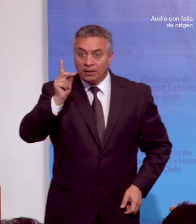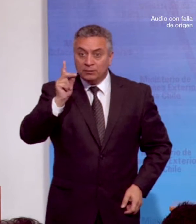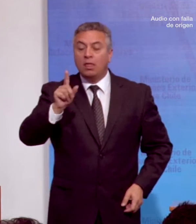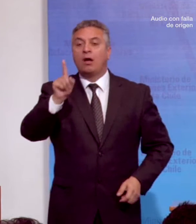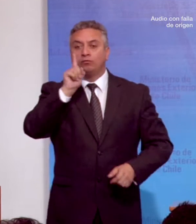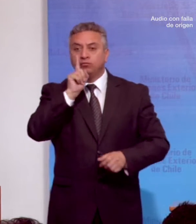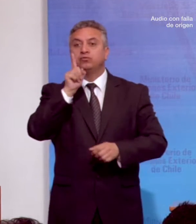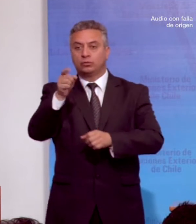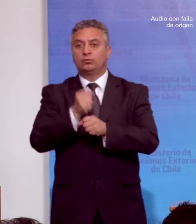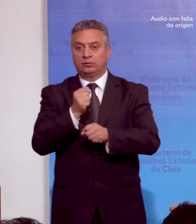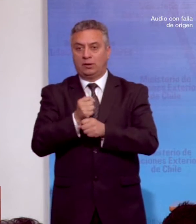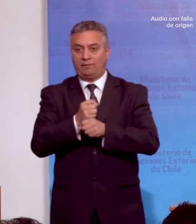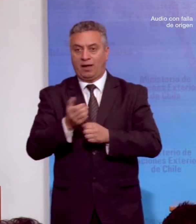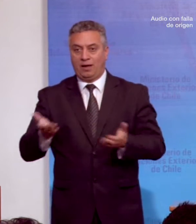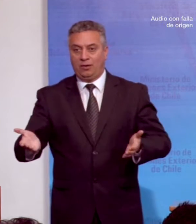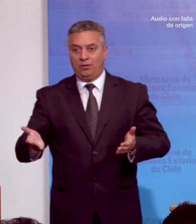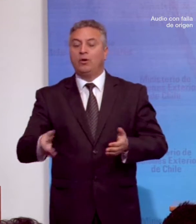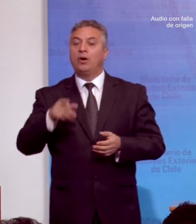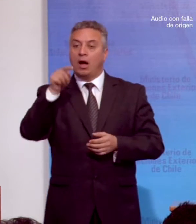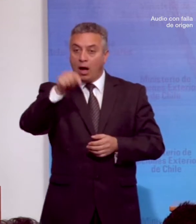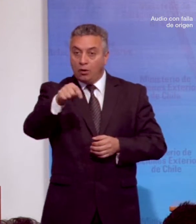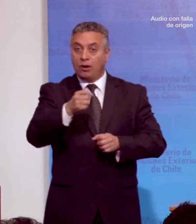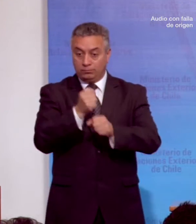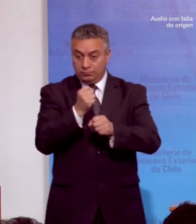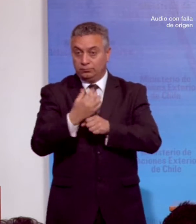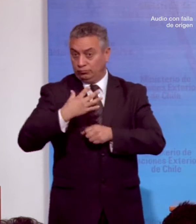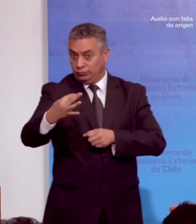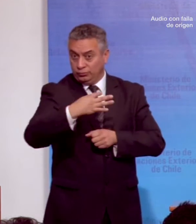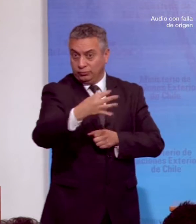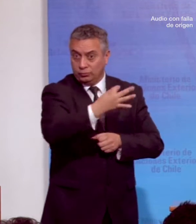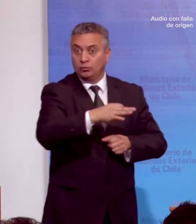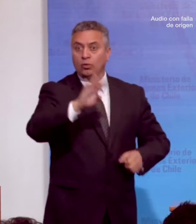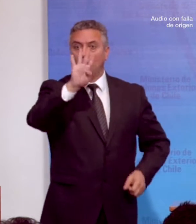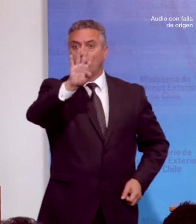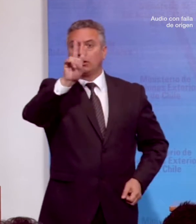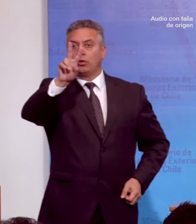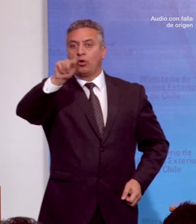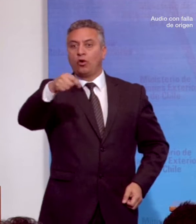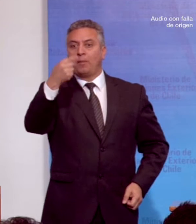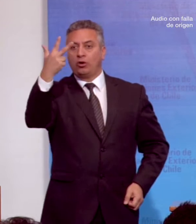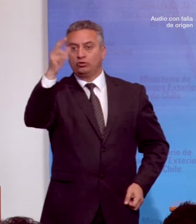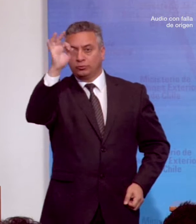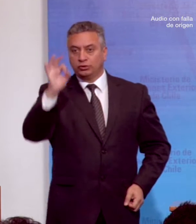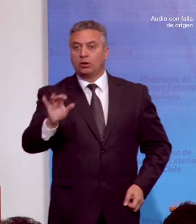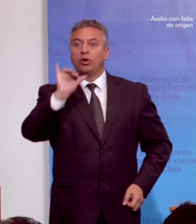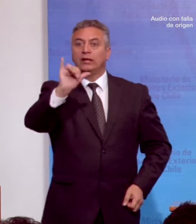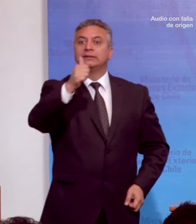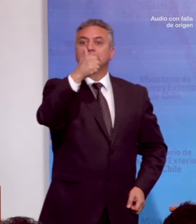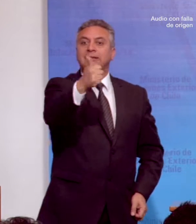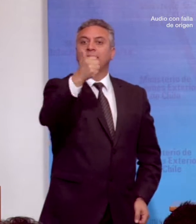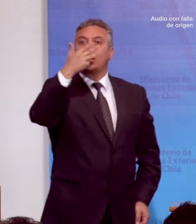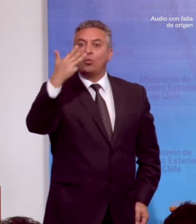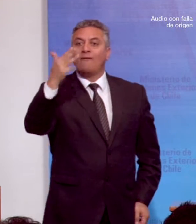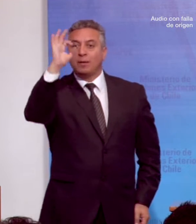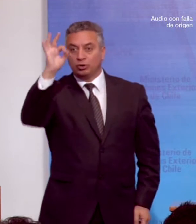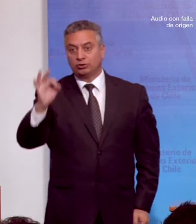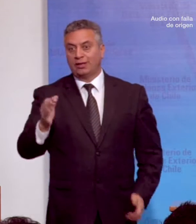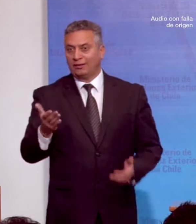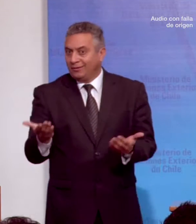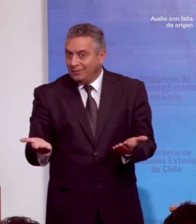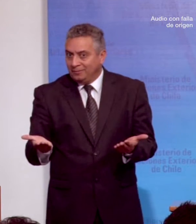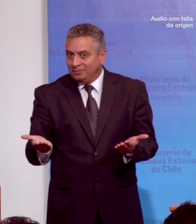Por otro lado, la participación laboral es de un 42,8% y un 69% respectivamente.